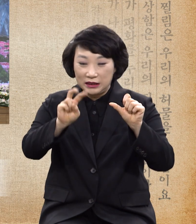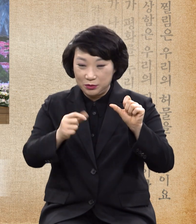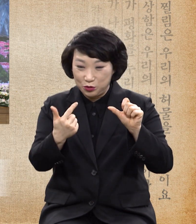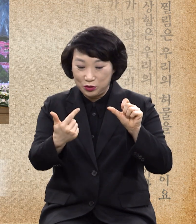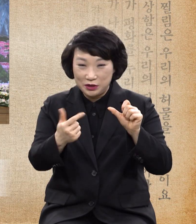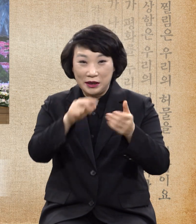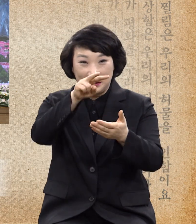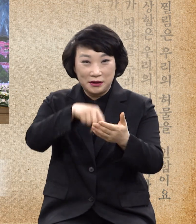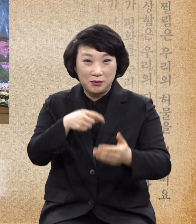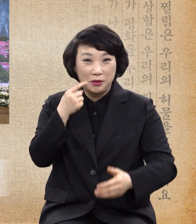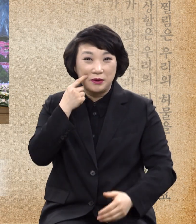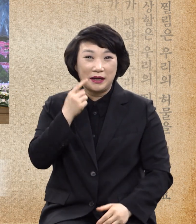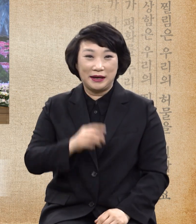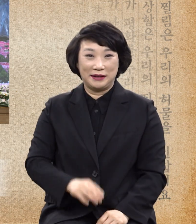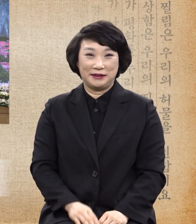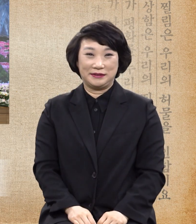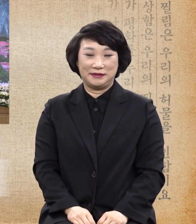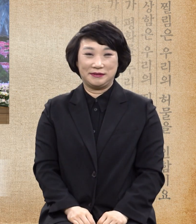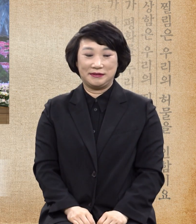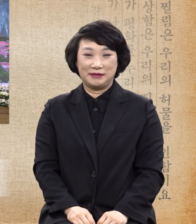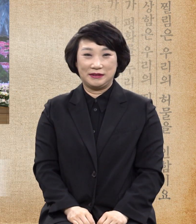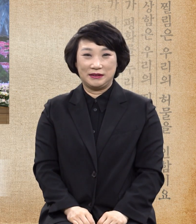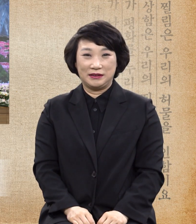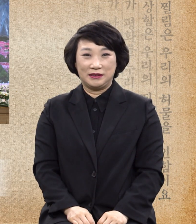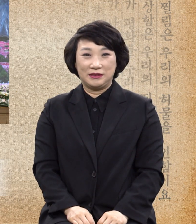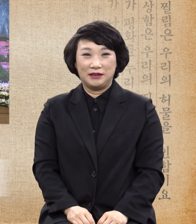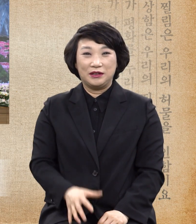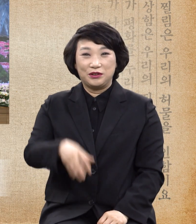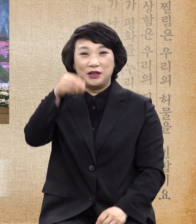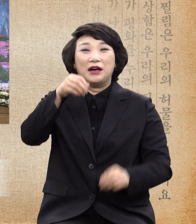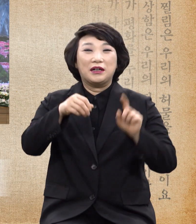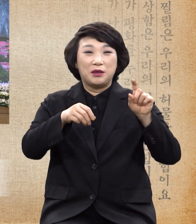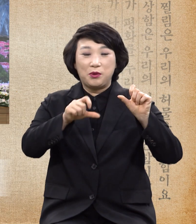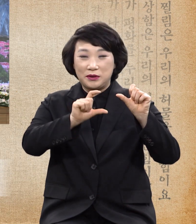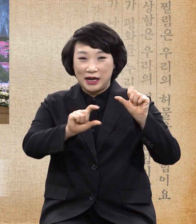치료읍기 15장 26절